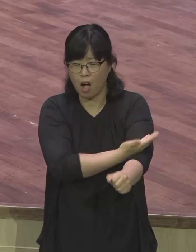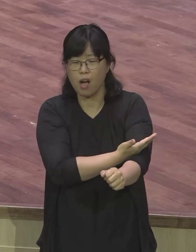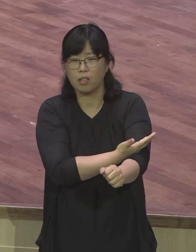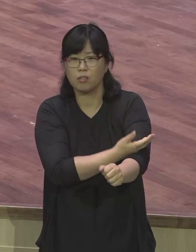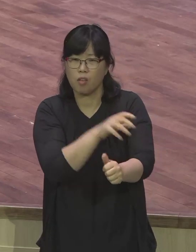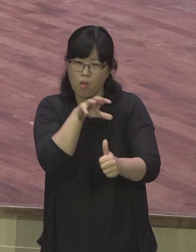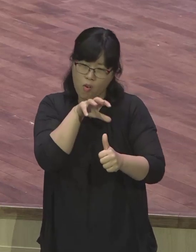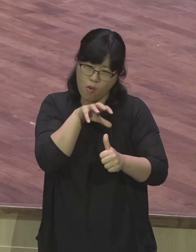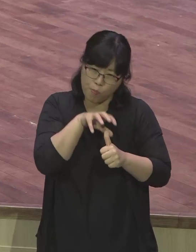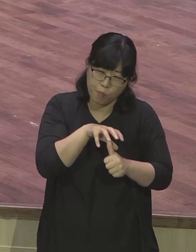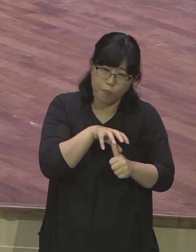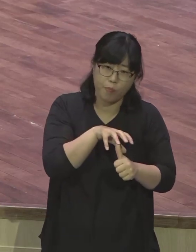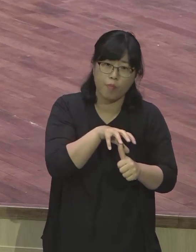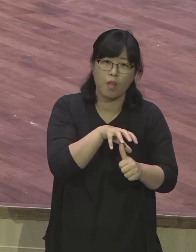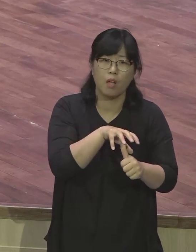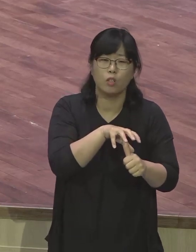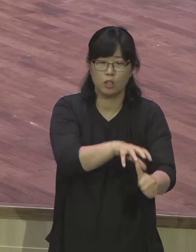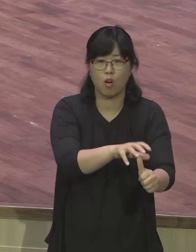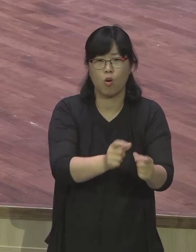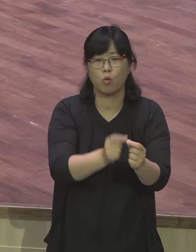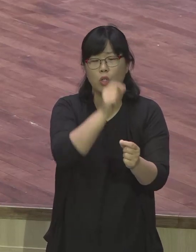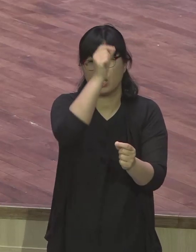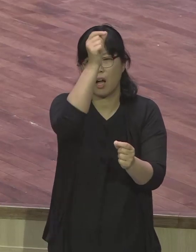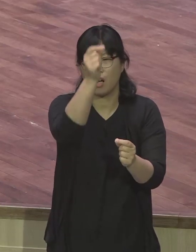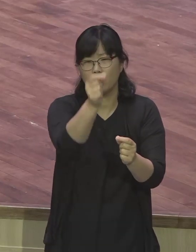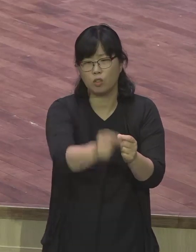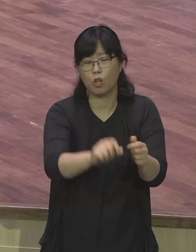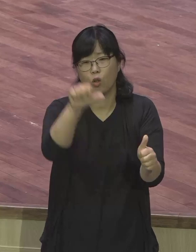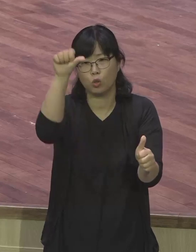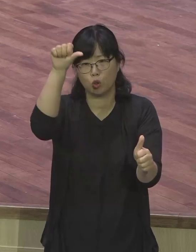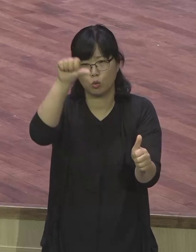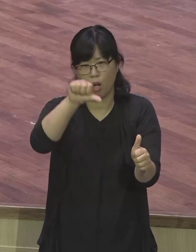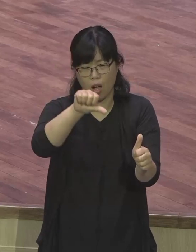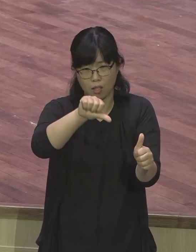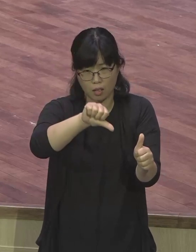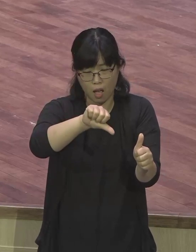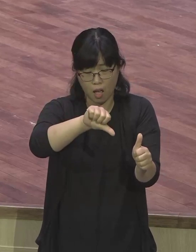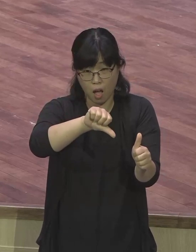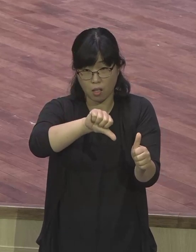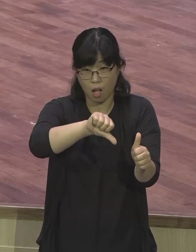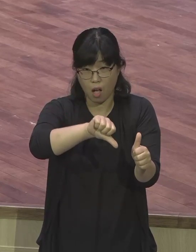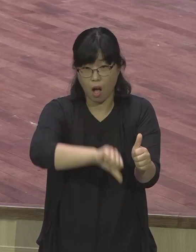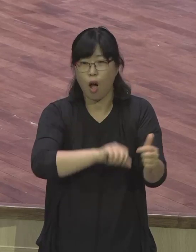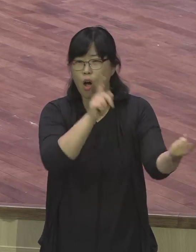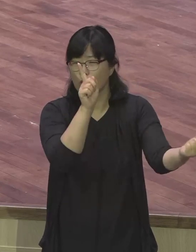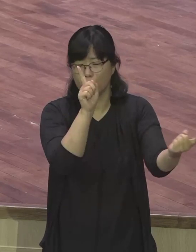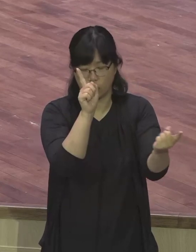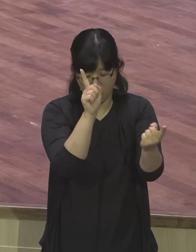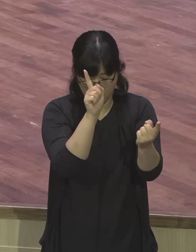안에서 영원한 저주와 제한 가운데